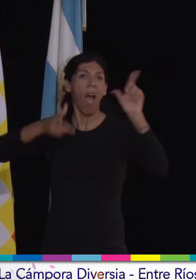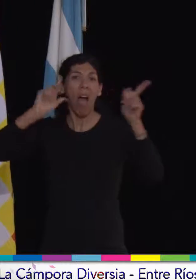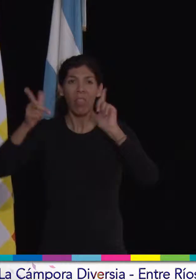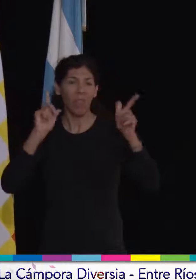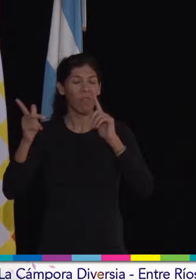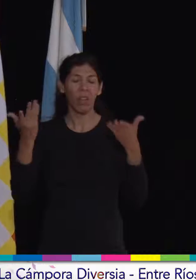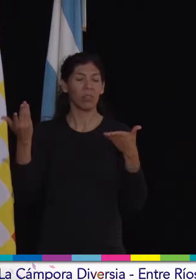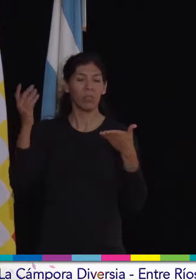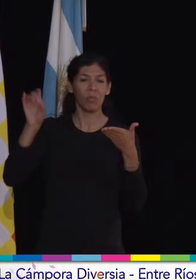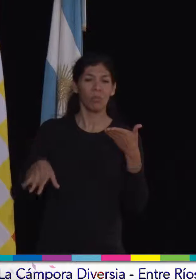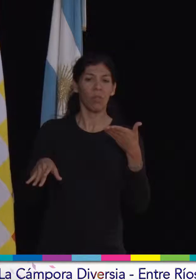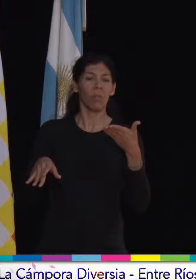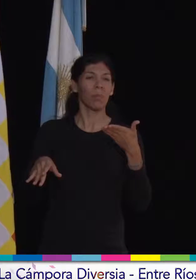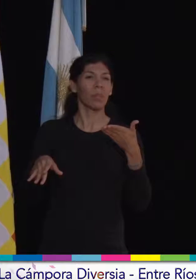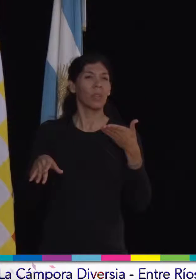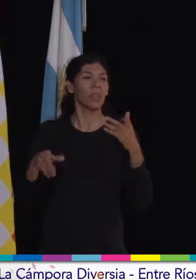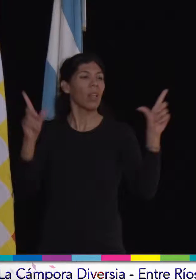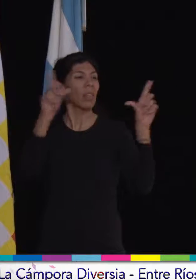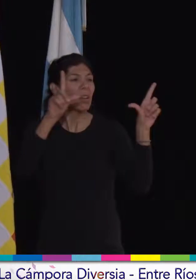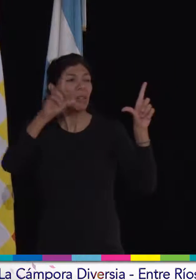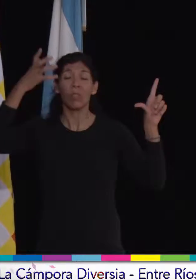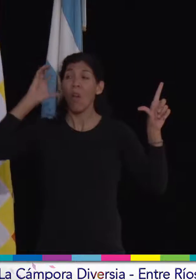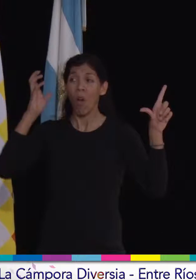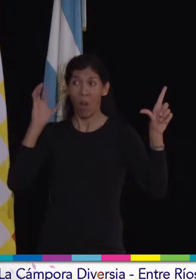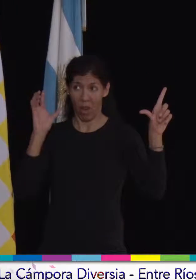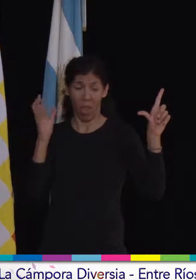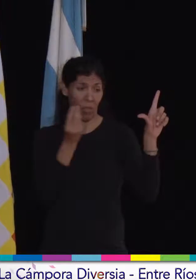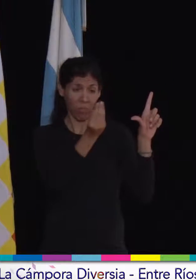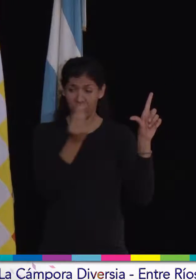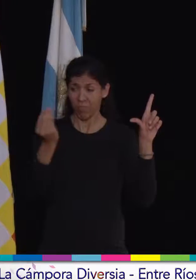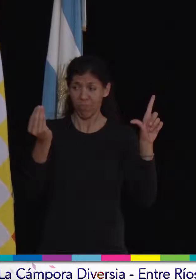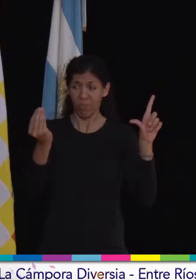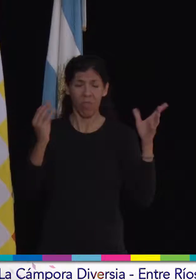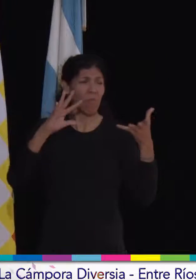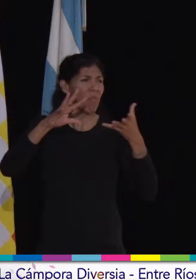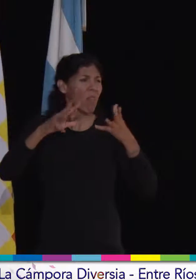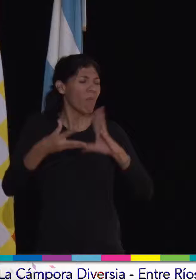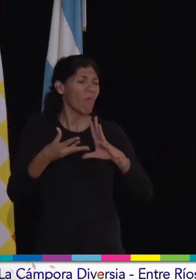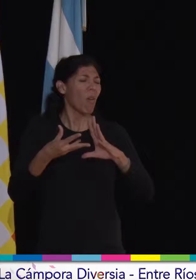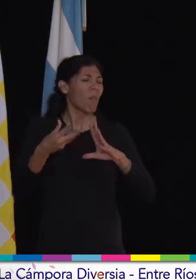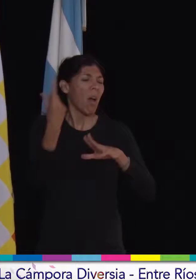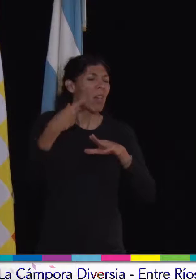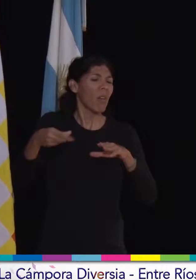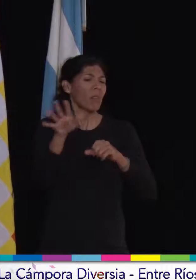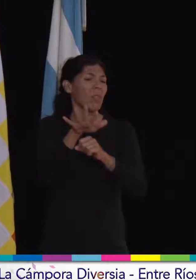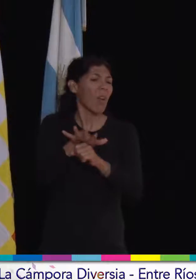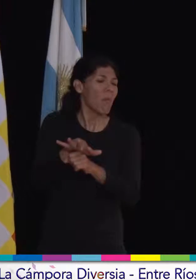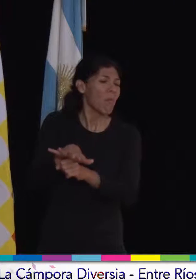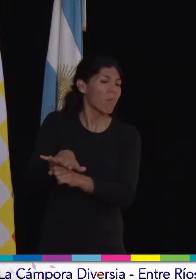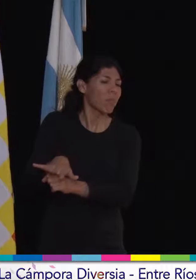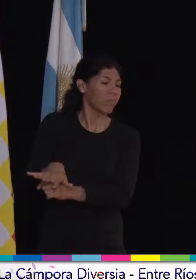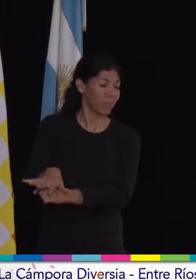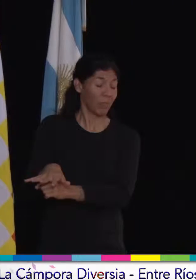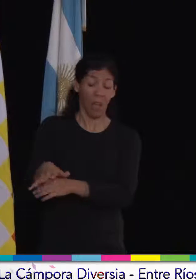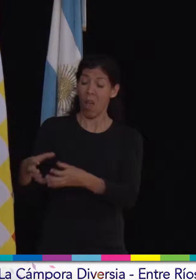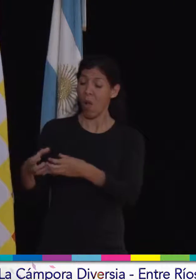Y donde los medios utilizan ese hecho para menospreciar un montón de cosas que los medios no ven que tiene